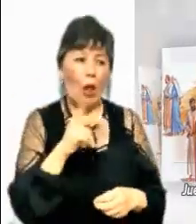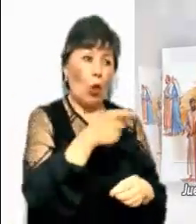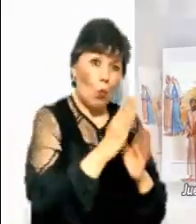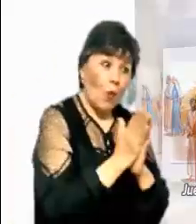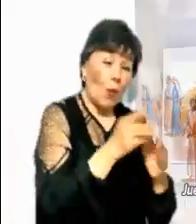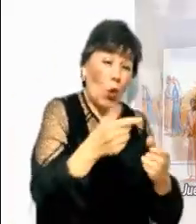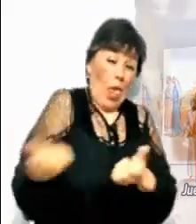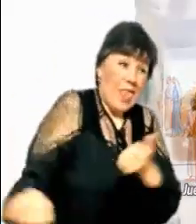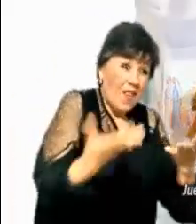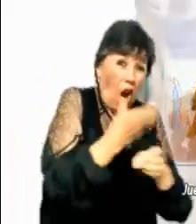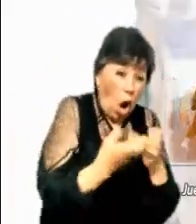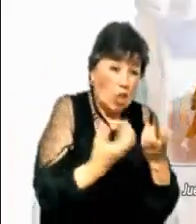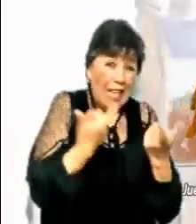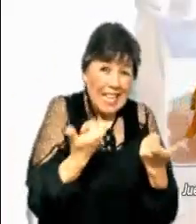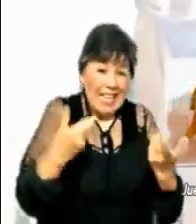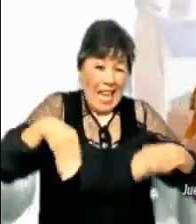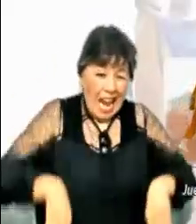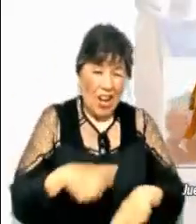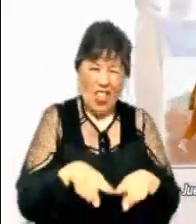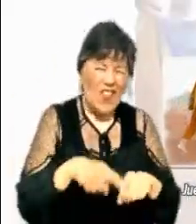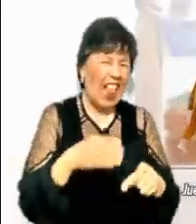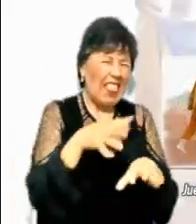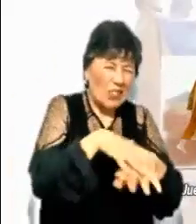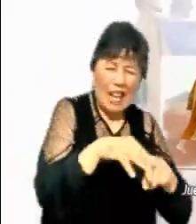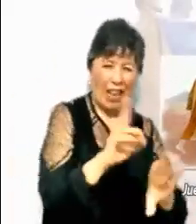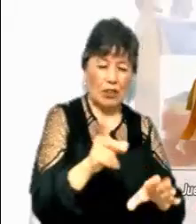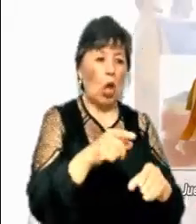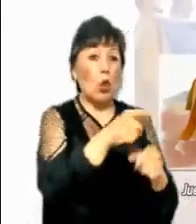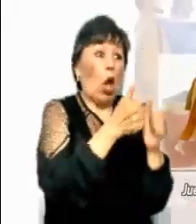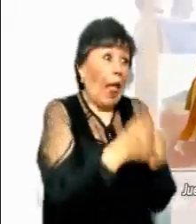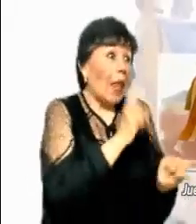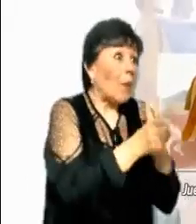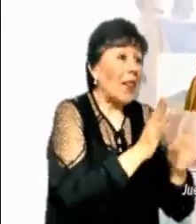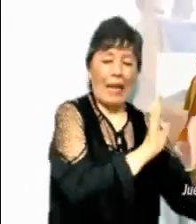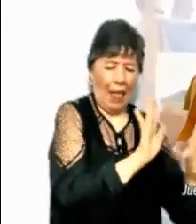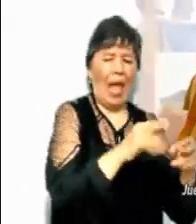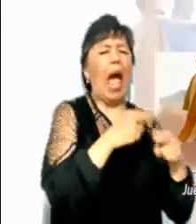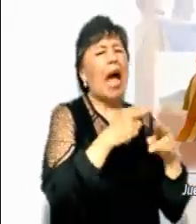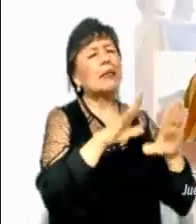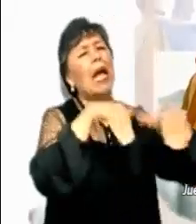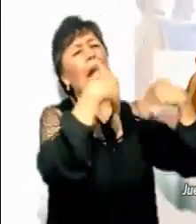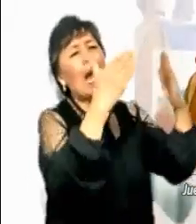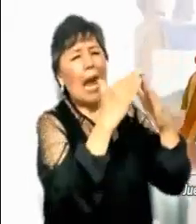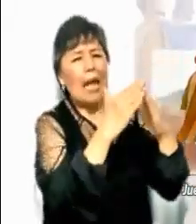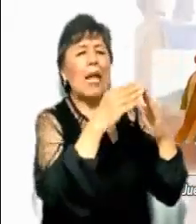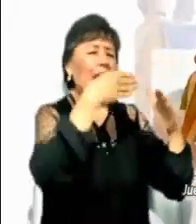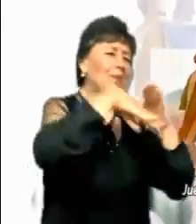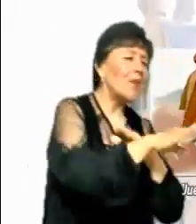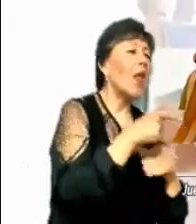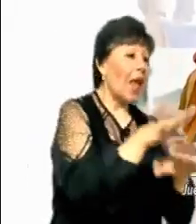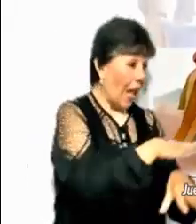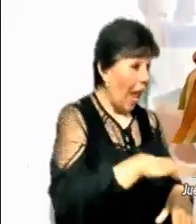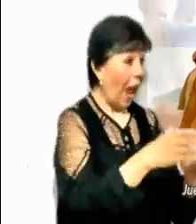y no se detengan a saludar a nadie por el camino. Cuando entren en una casa digan, que la paz reina en esta casa.